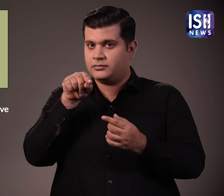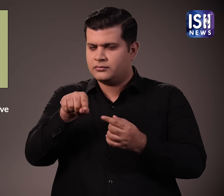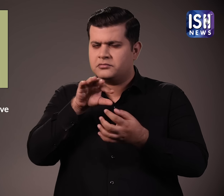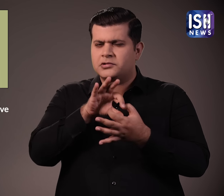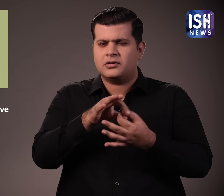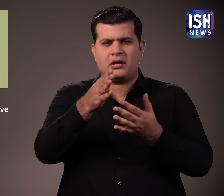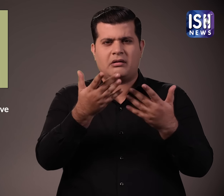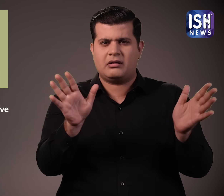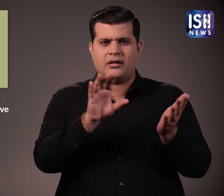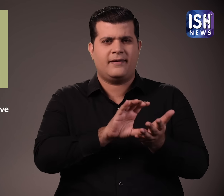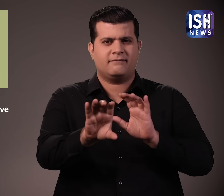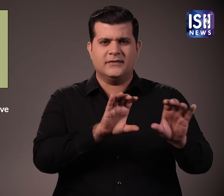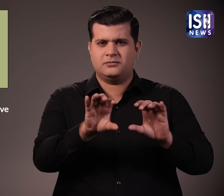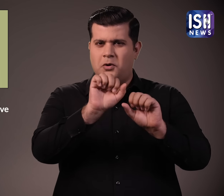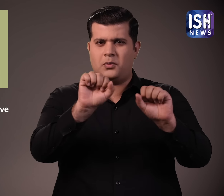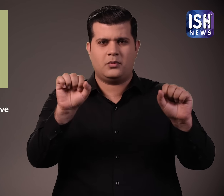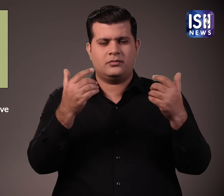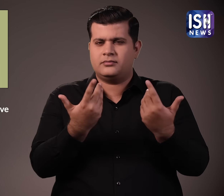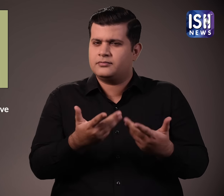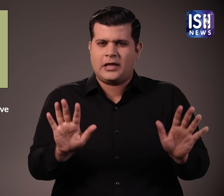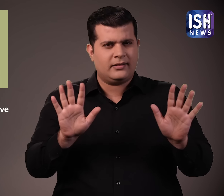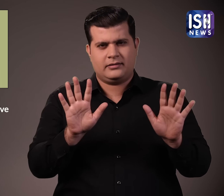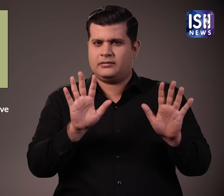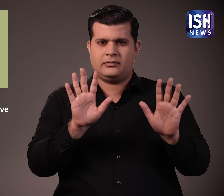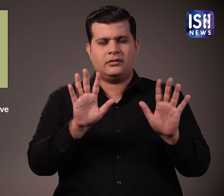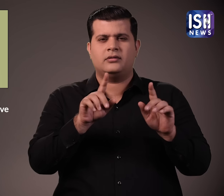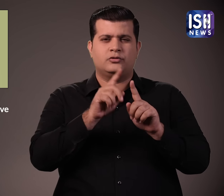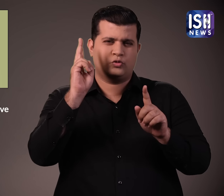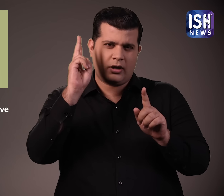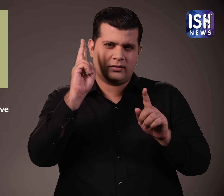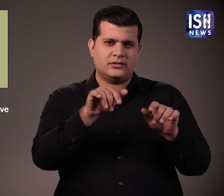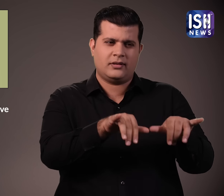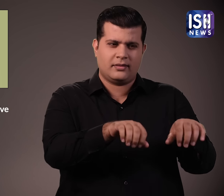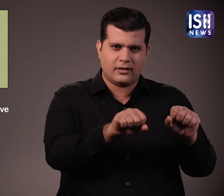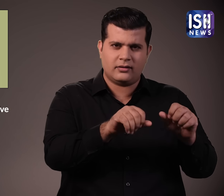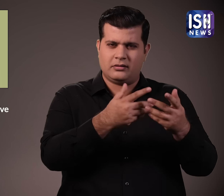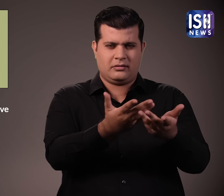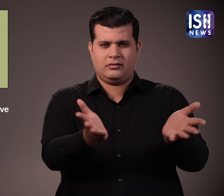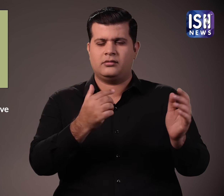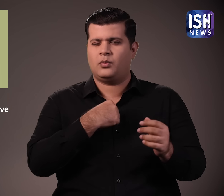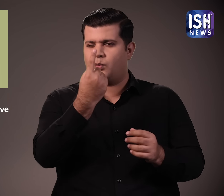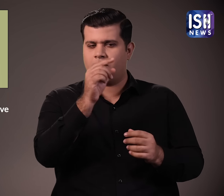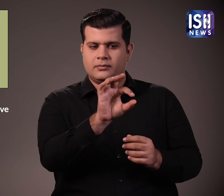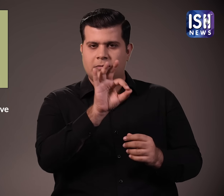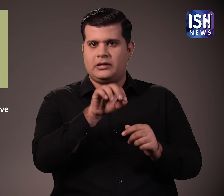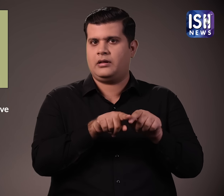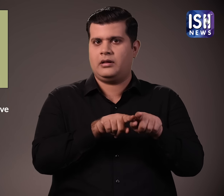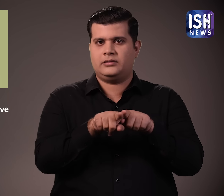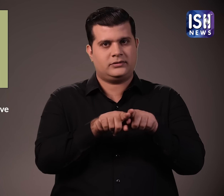मान लीजे कि आप किसी प्रकार का निवेश करते हैं शेयर, जमीन, कुछ भी उदाहरण के तौर पर मैं जमीन लूँगा